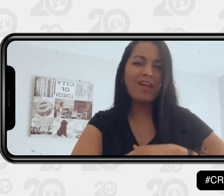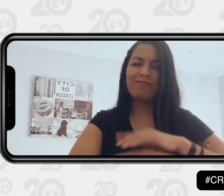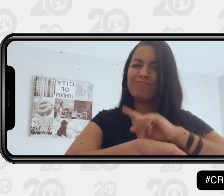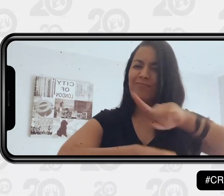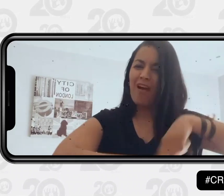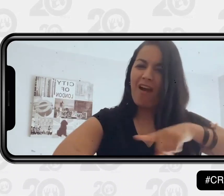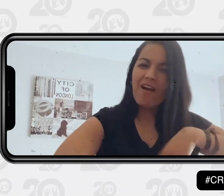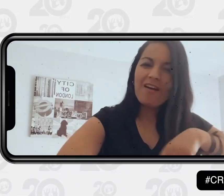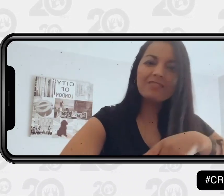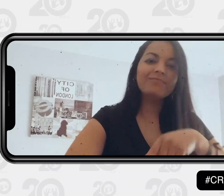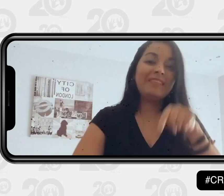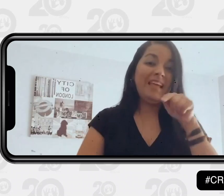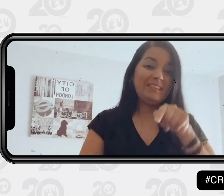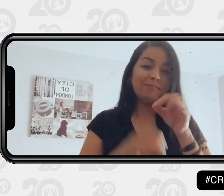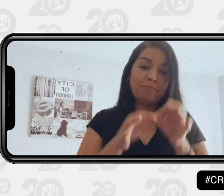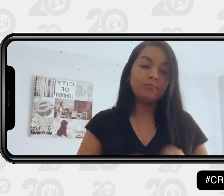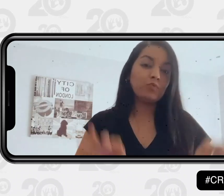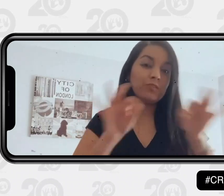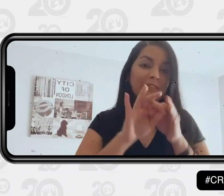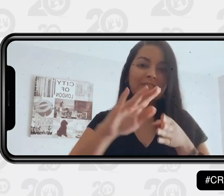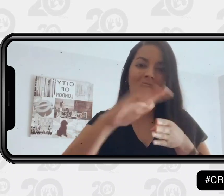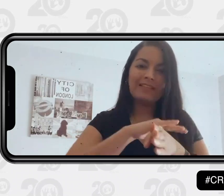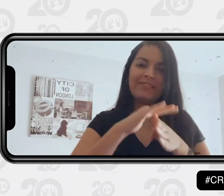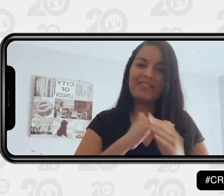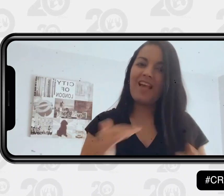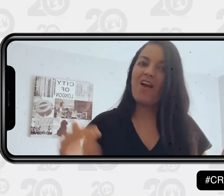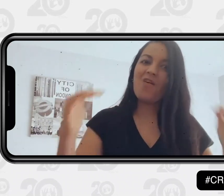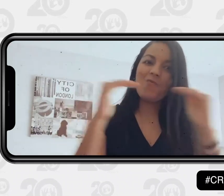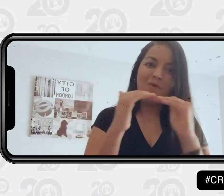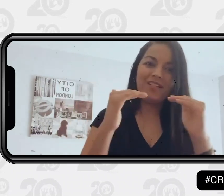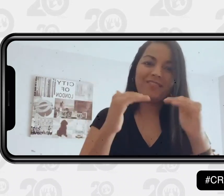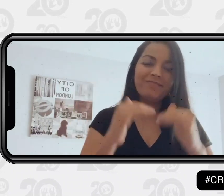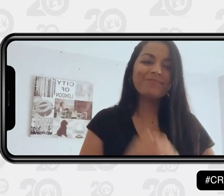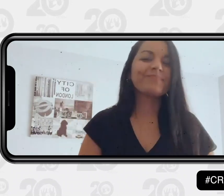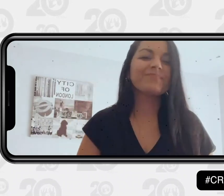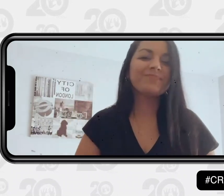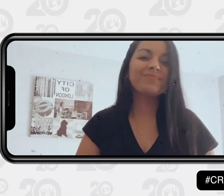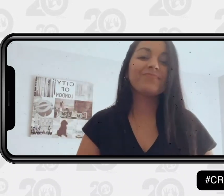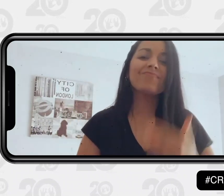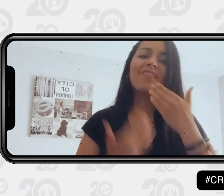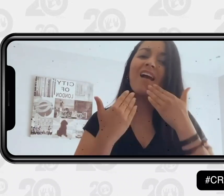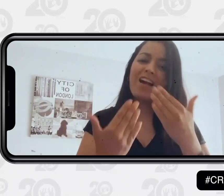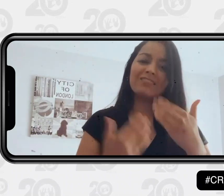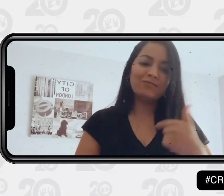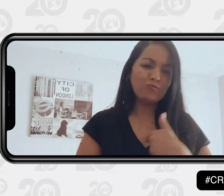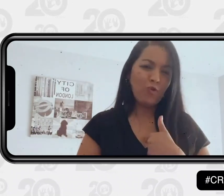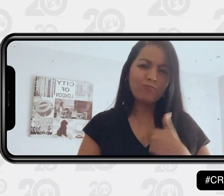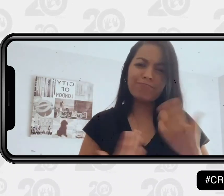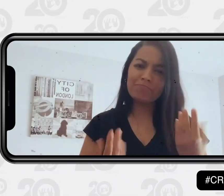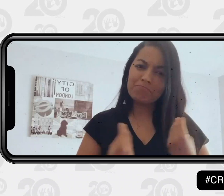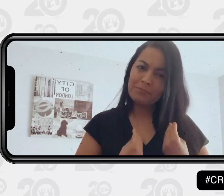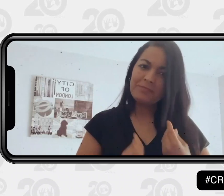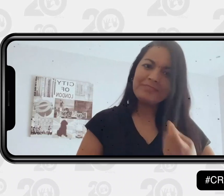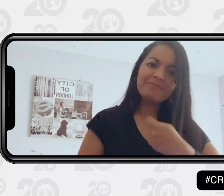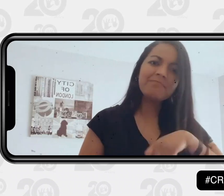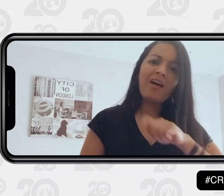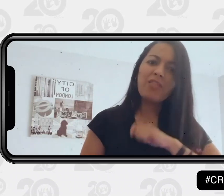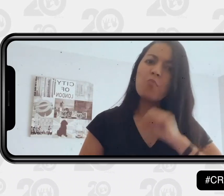24 horas y en todo momento que permite el acceso en igualdad de condiciones. Yo vivo en España y realmente he sido